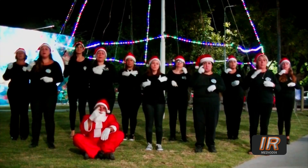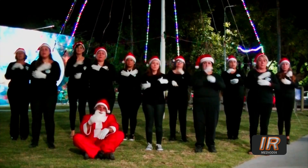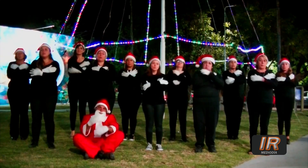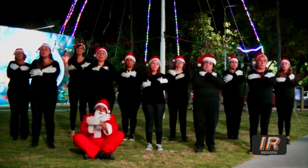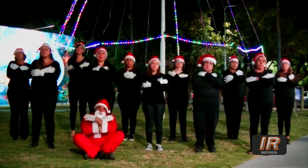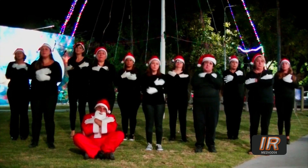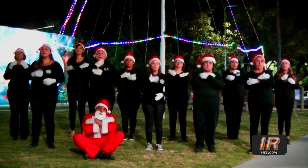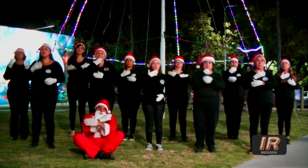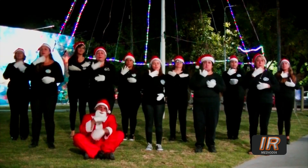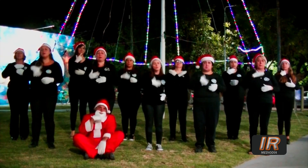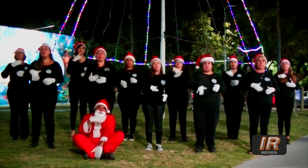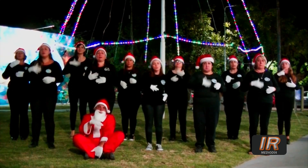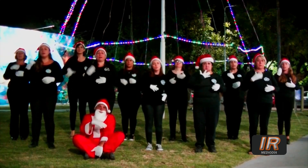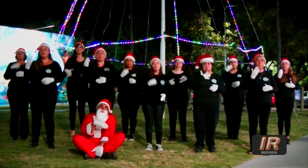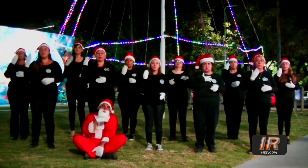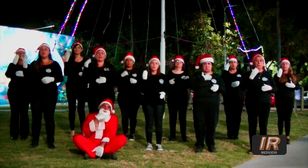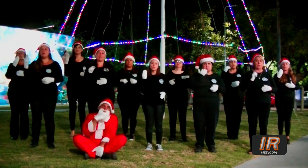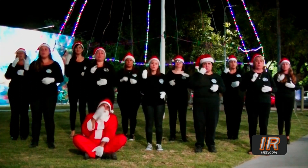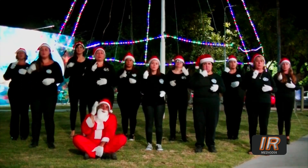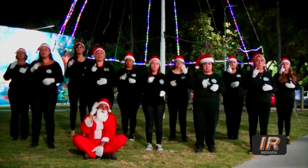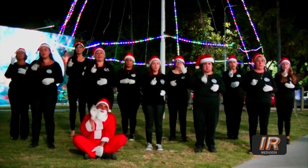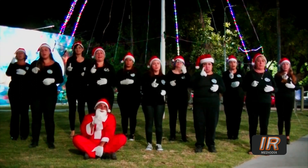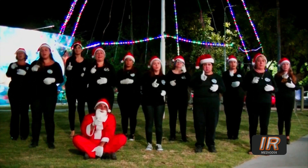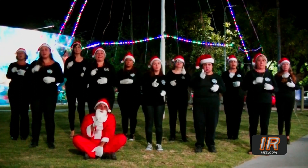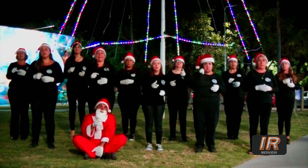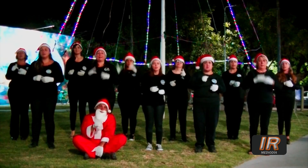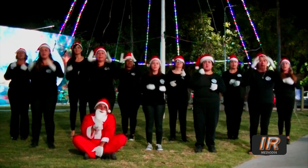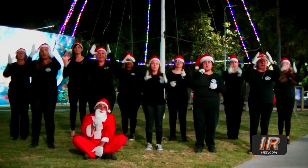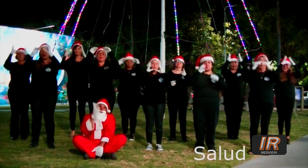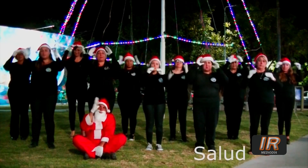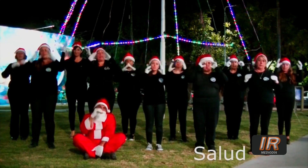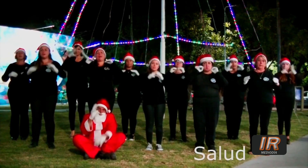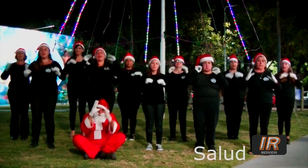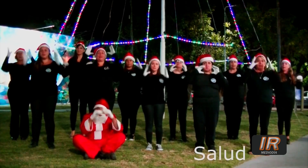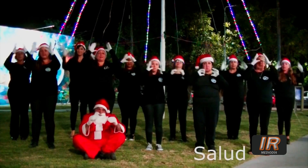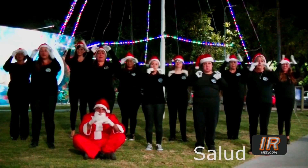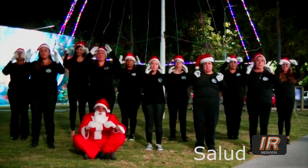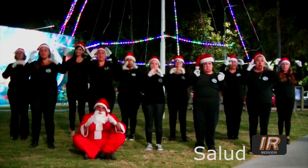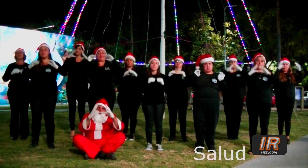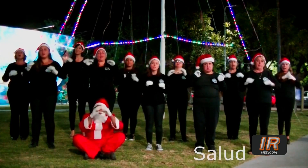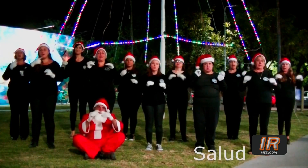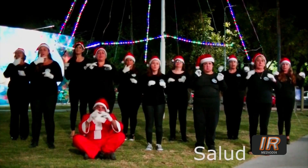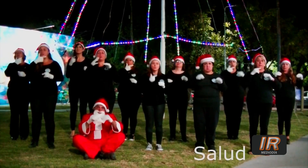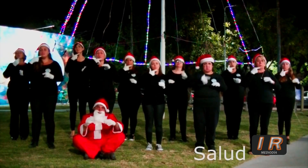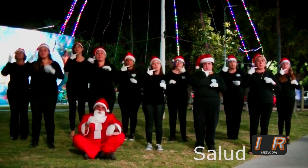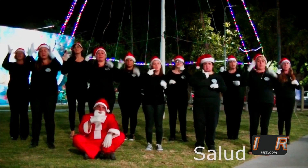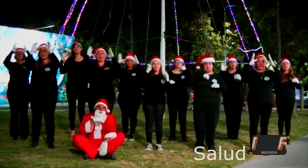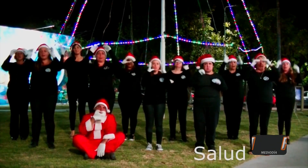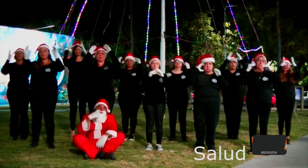un abrazo comprender lo que podemos dar. Navidad, Navidad, dulce